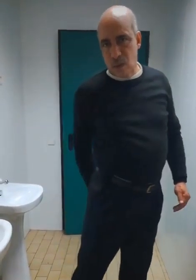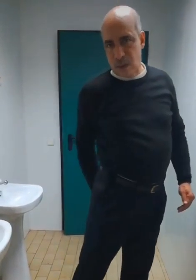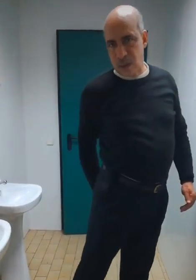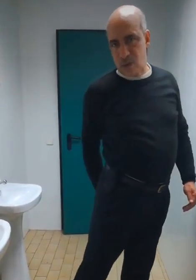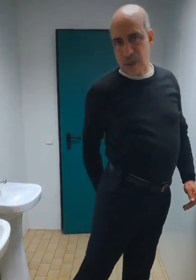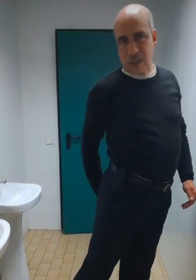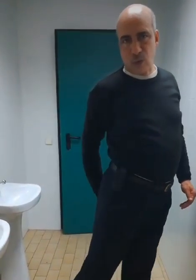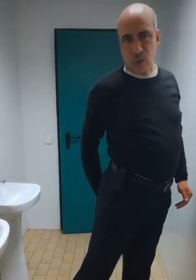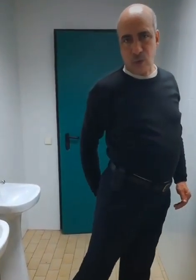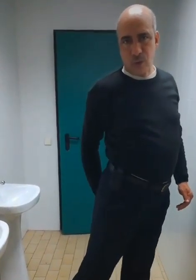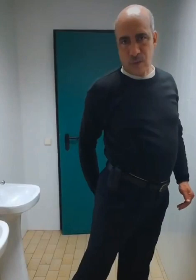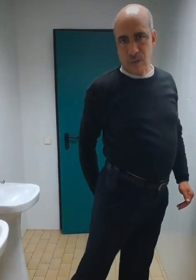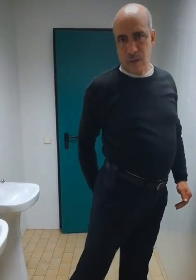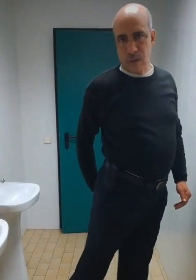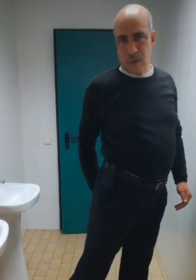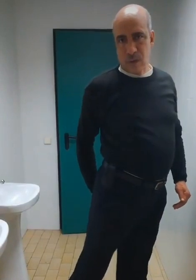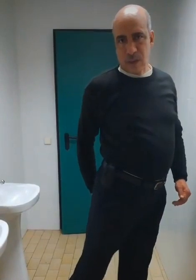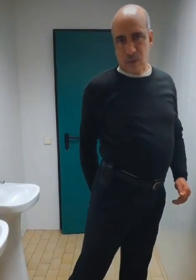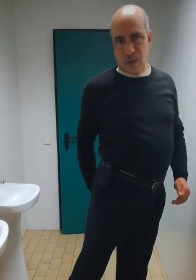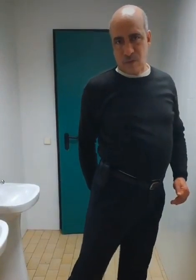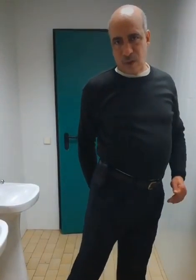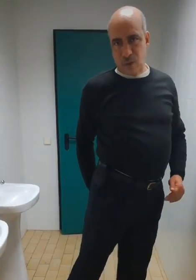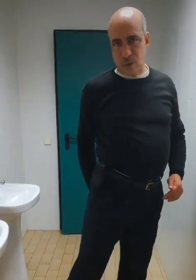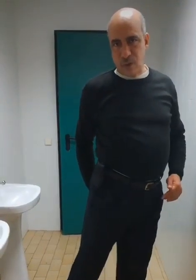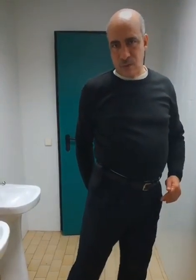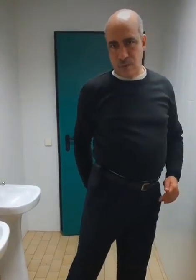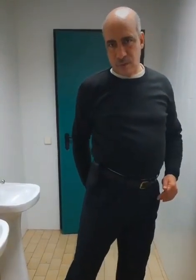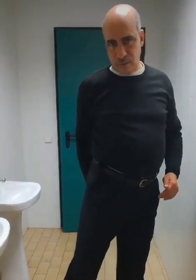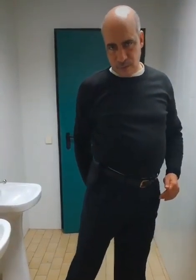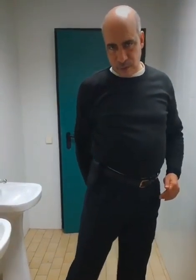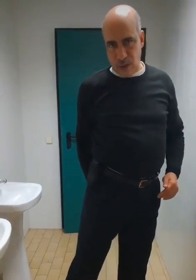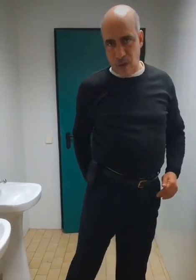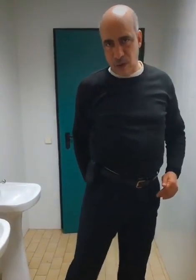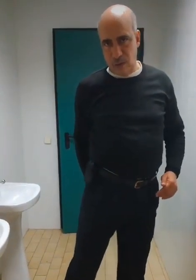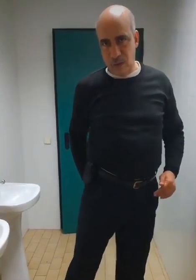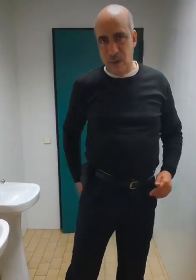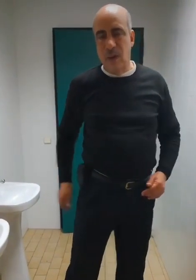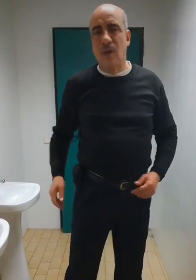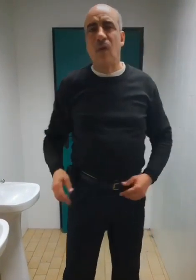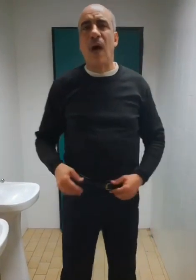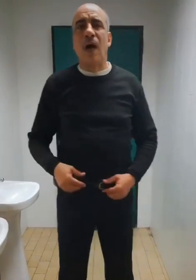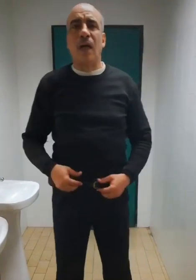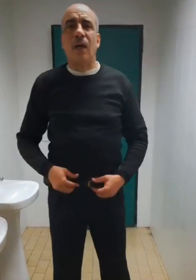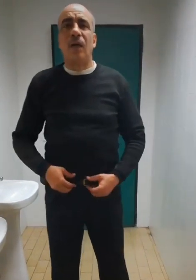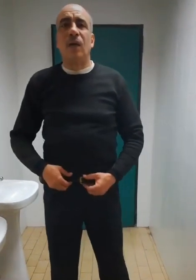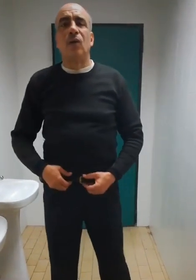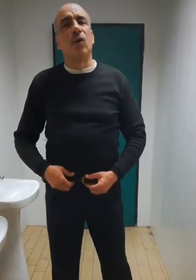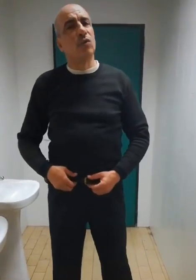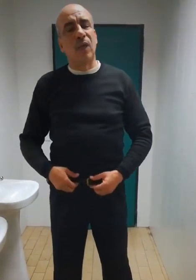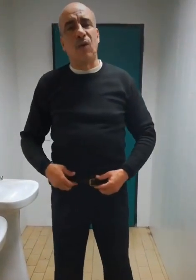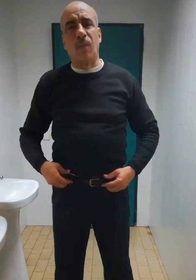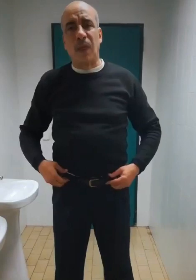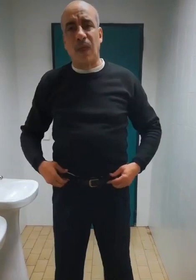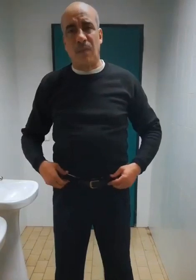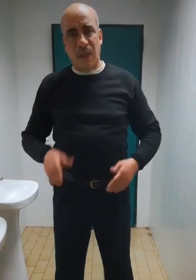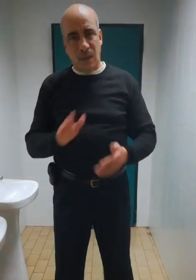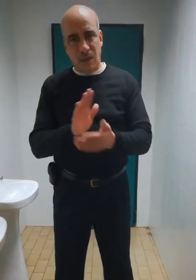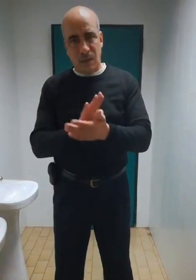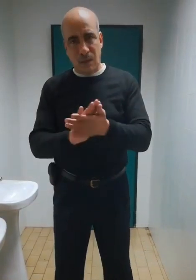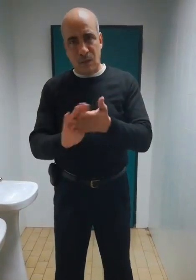'autres qui se grappent le cul. C'est faire affaire le cul. D'accord ? Voilà. Donc, tout est compris. Maintenant, nous